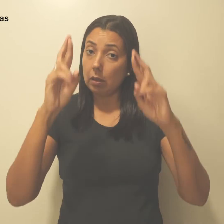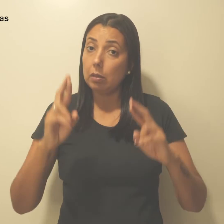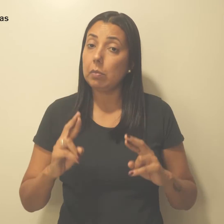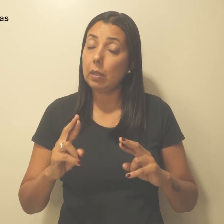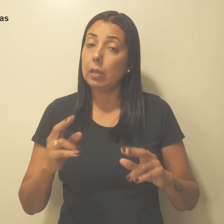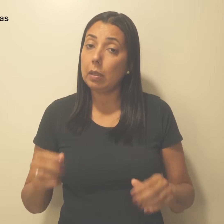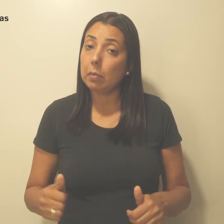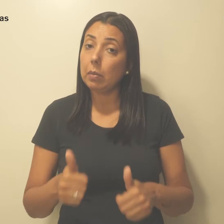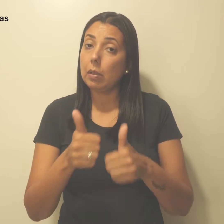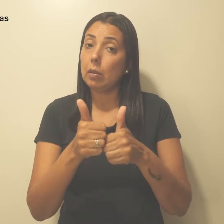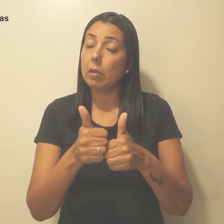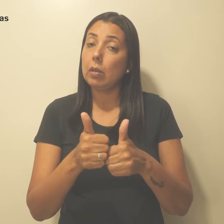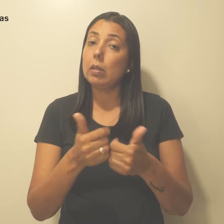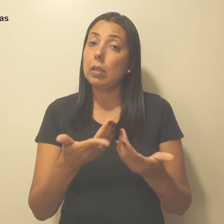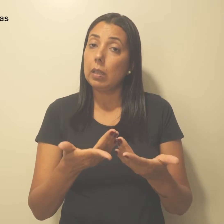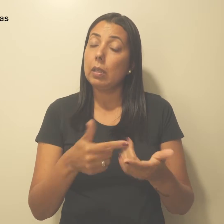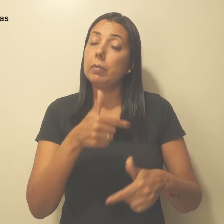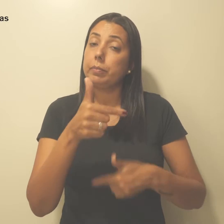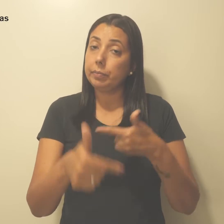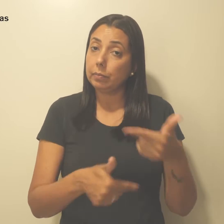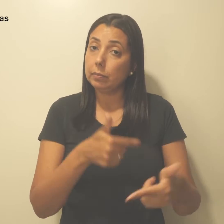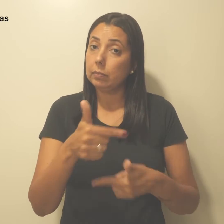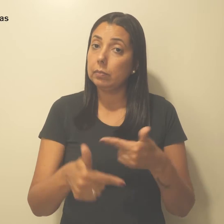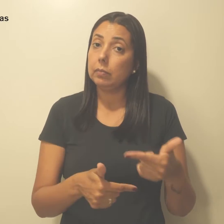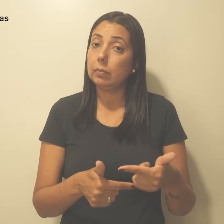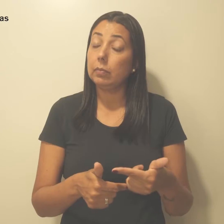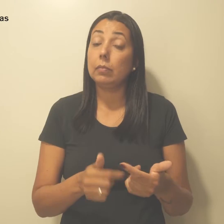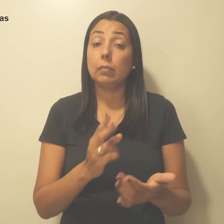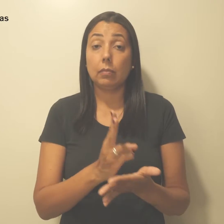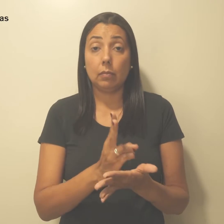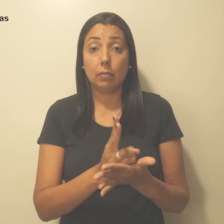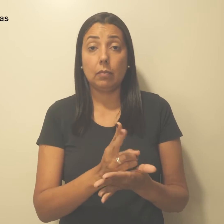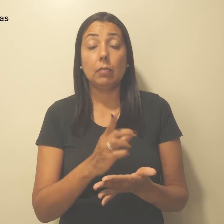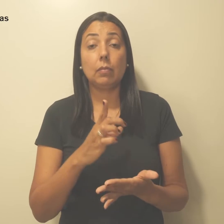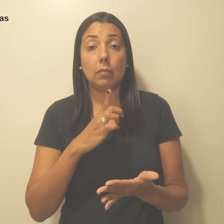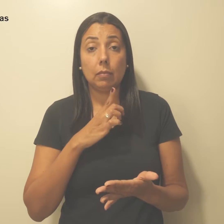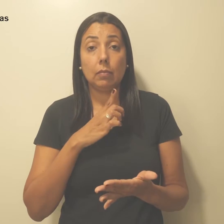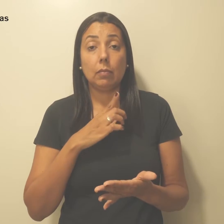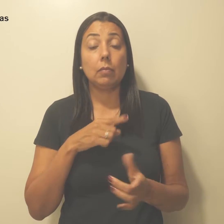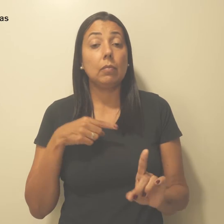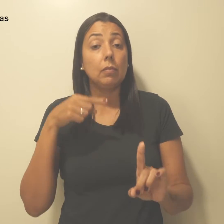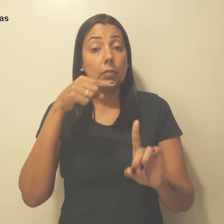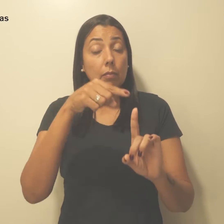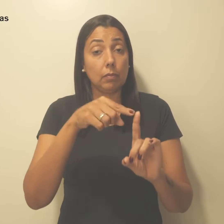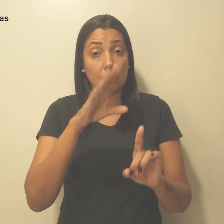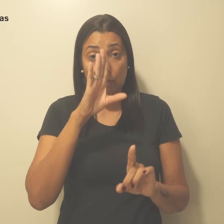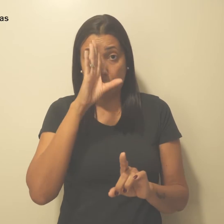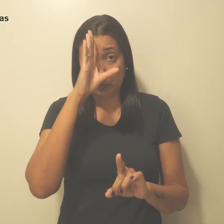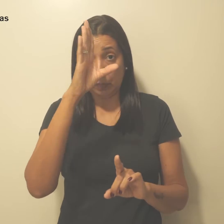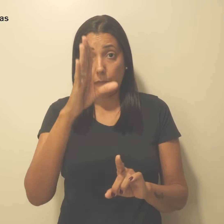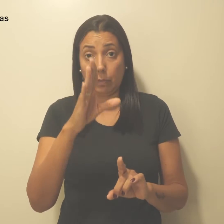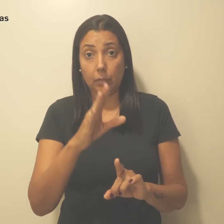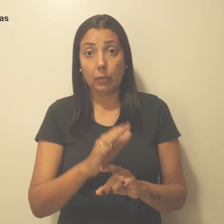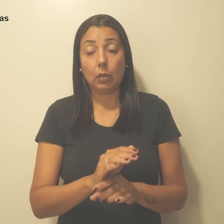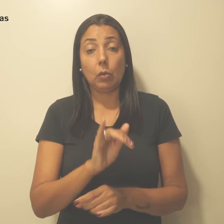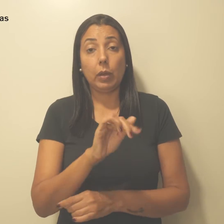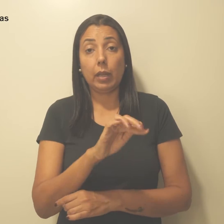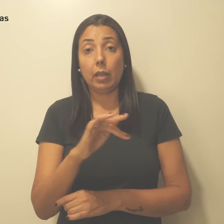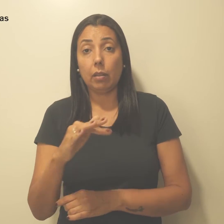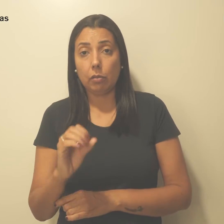melhores condições de trabalho, apesar de ter como alvo principal o iFood, maior empresa